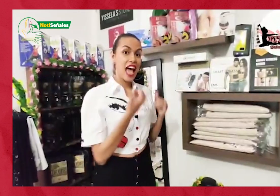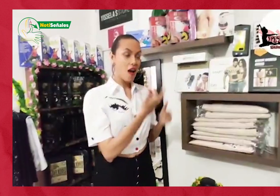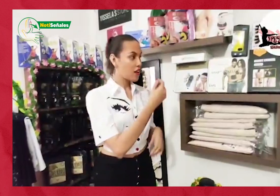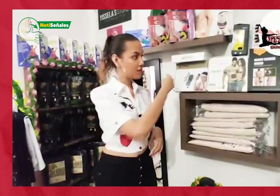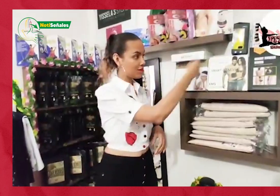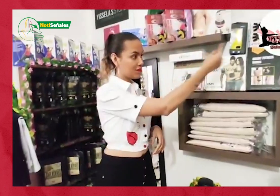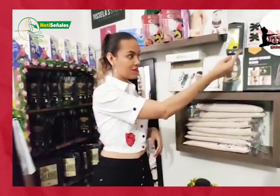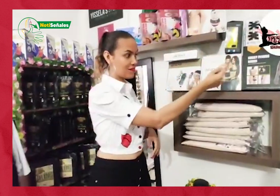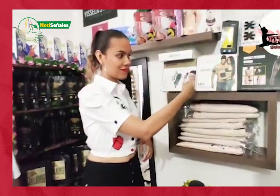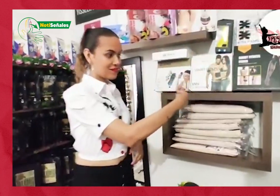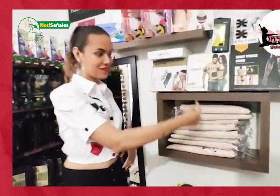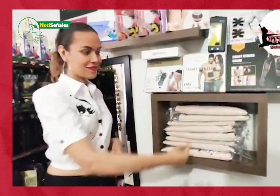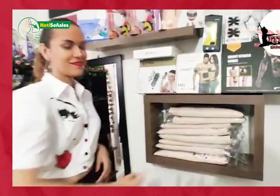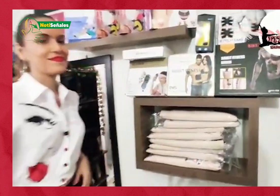Ahora miren esta sección.